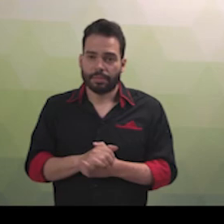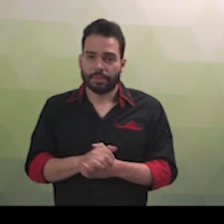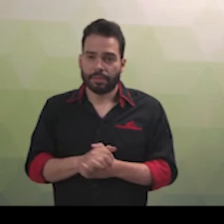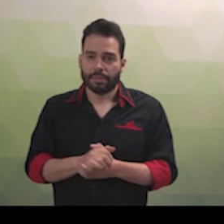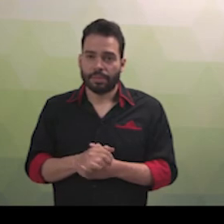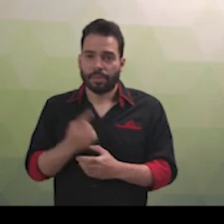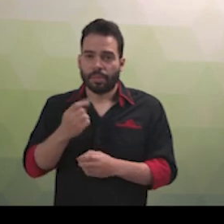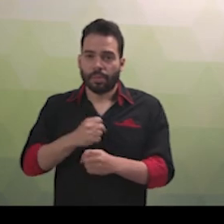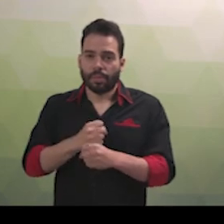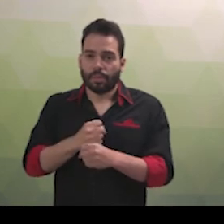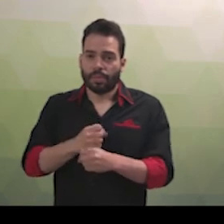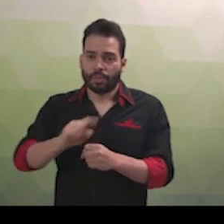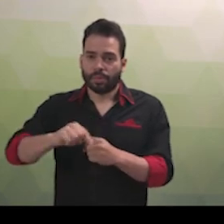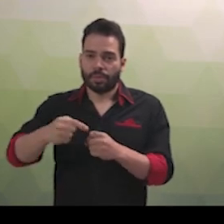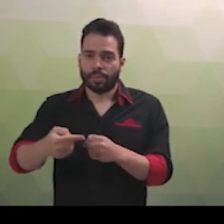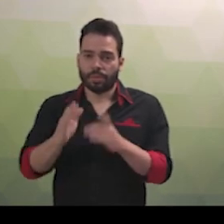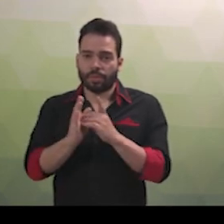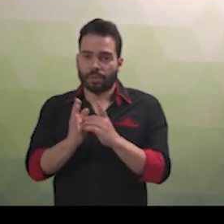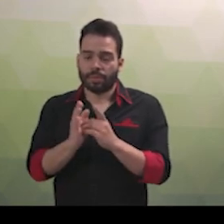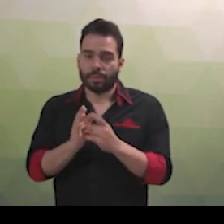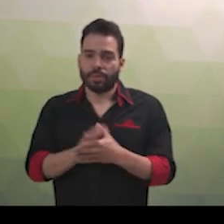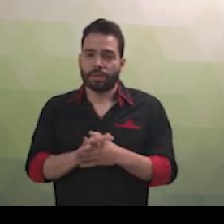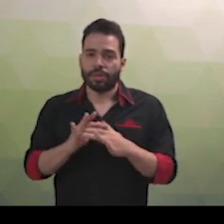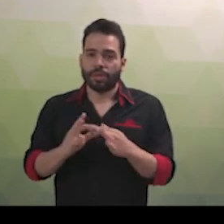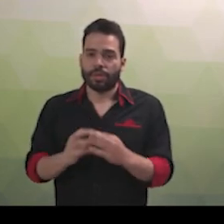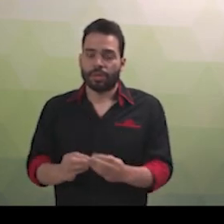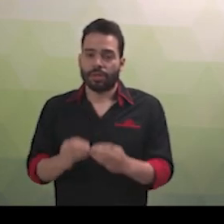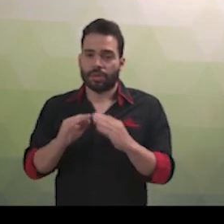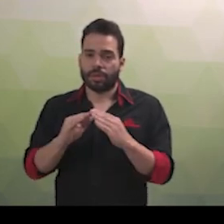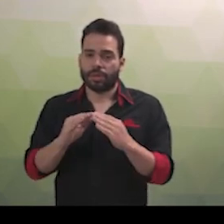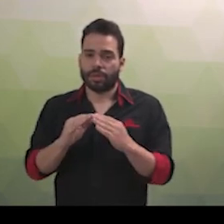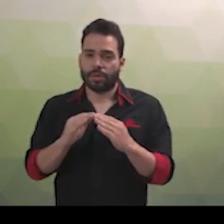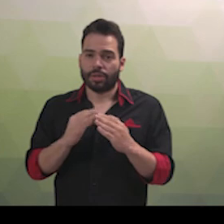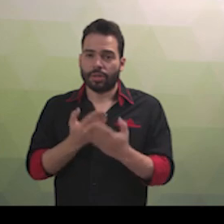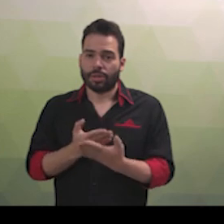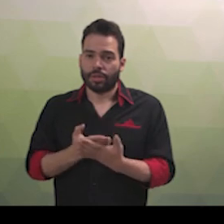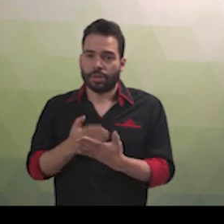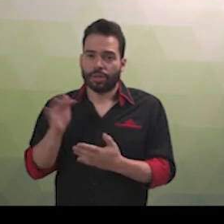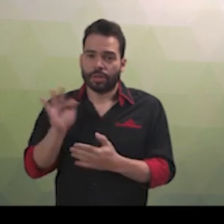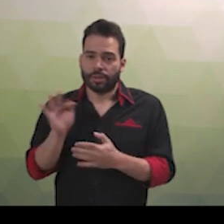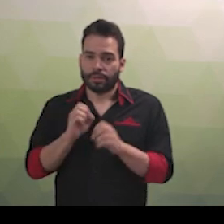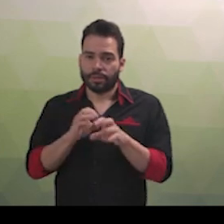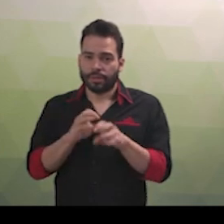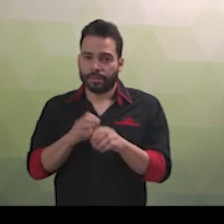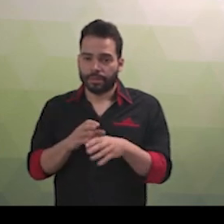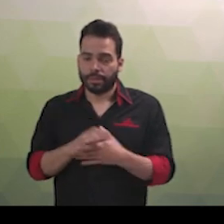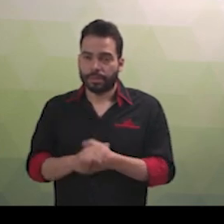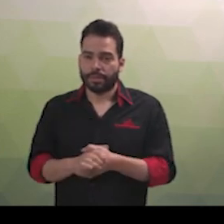superior devem incluir em seus quadros, em todos os níveis, etapas e modalidades, o tradutor e